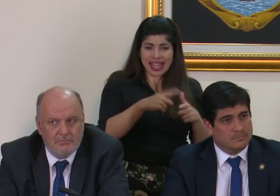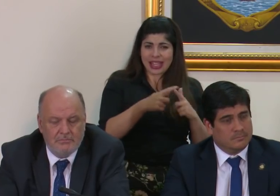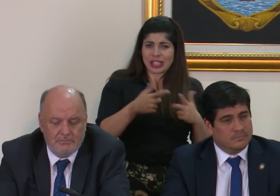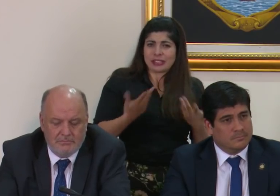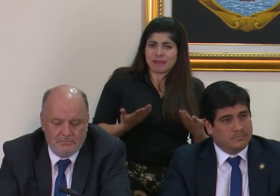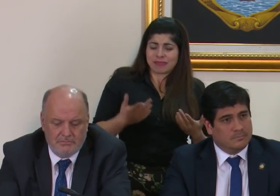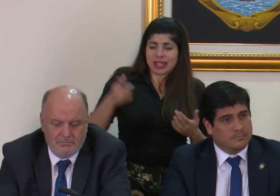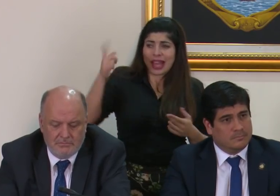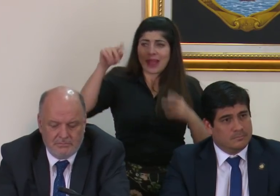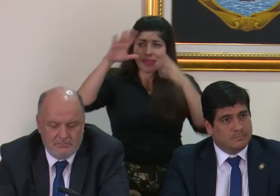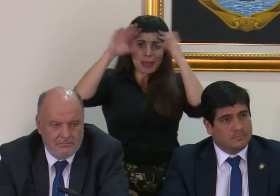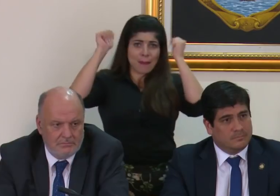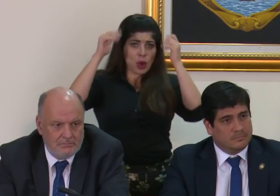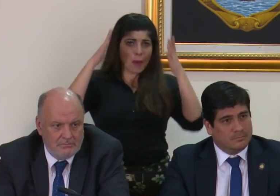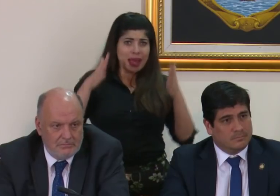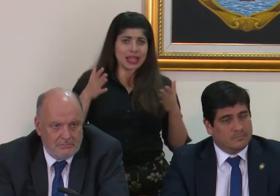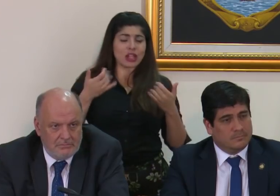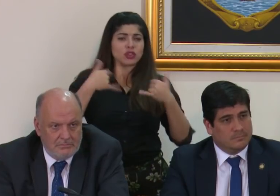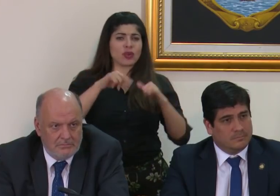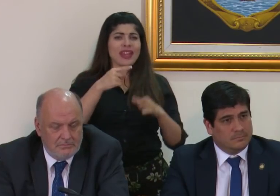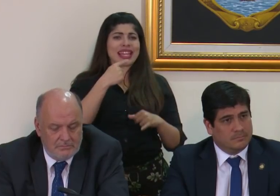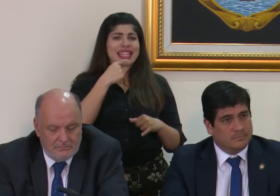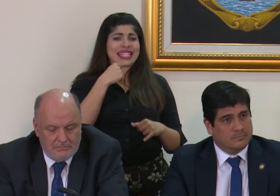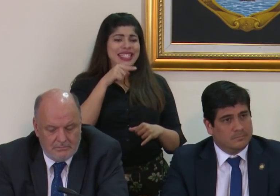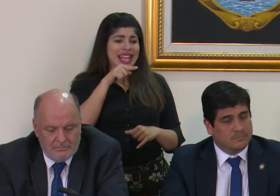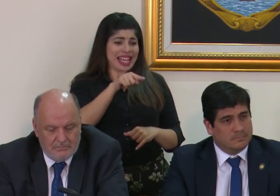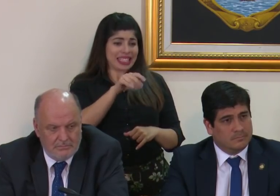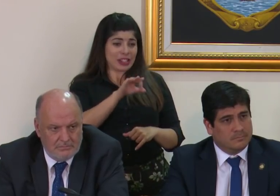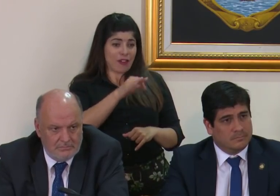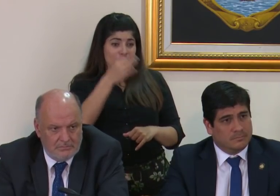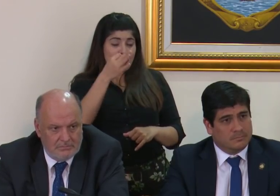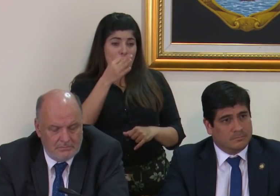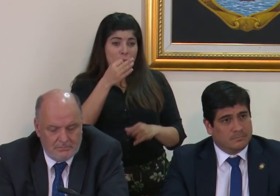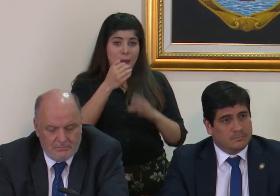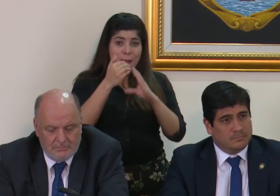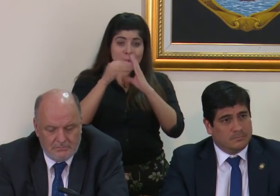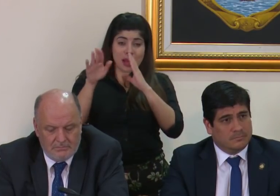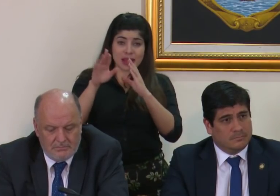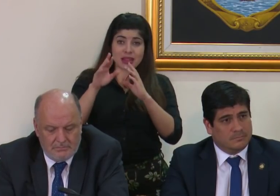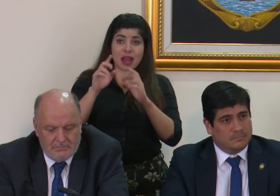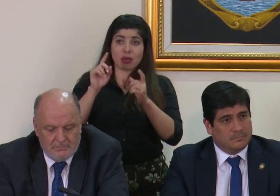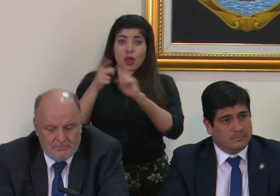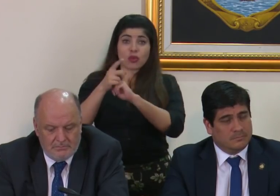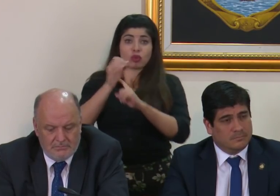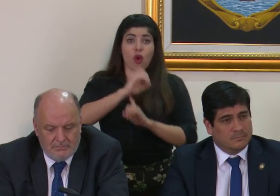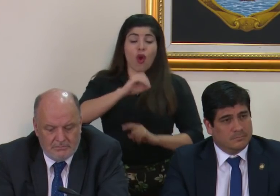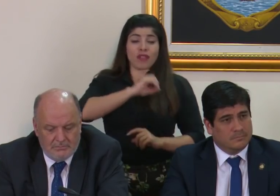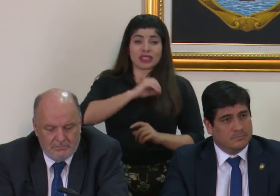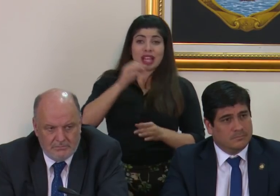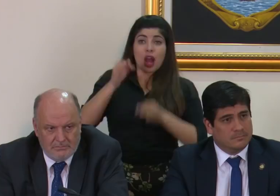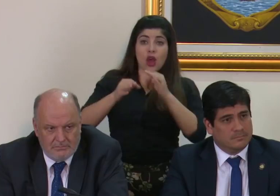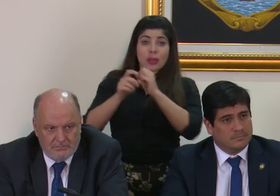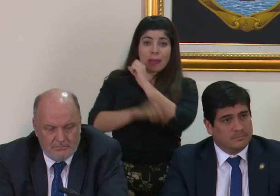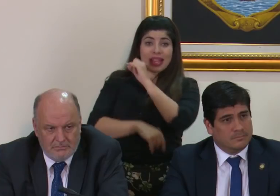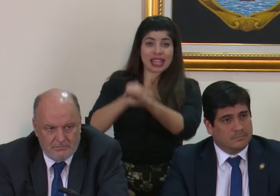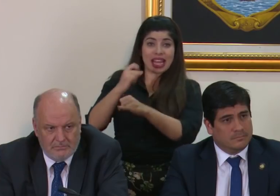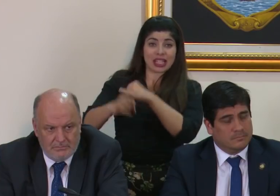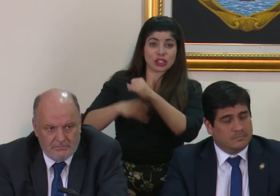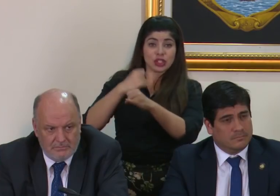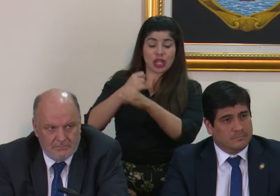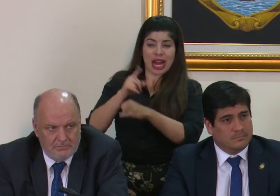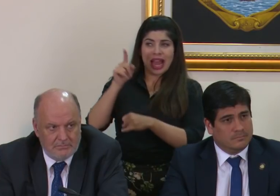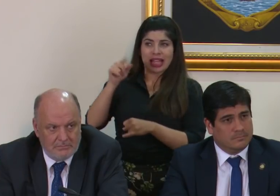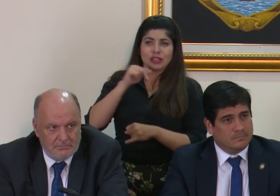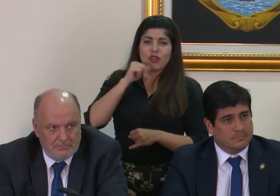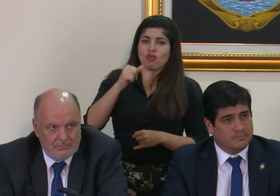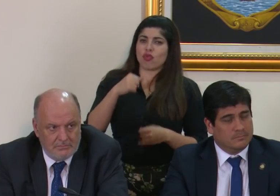que los diplomáticos de carrera insisten en que esta forma de mandar una traducción oficial a la corte penal internacional no es una forma